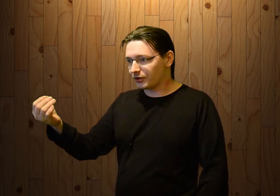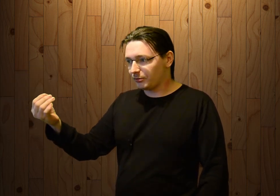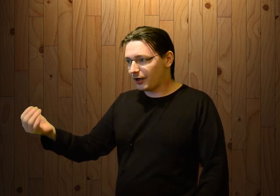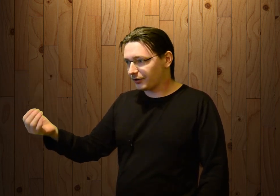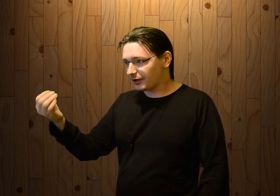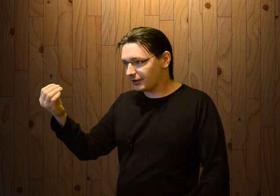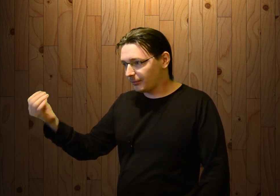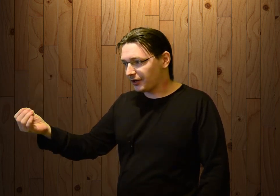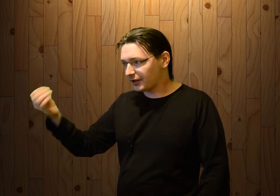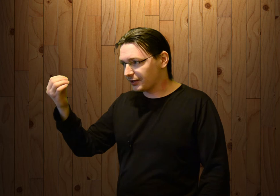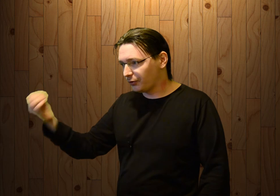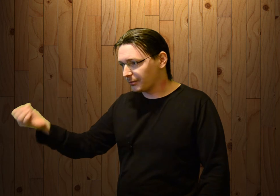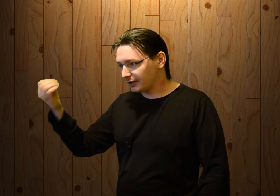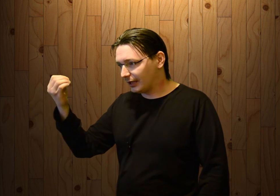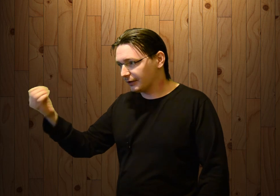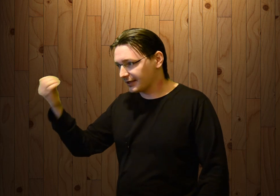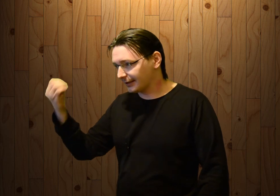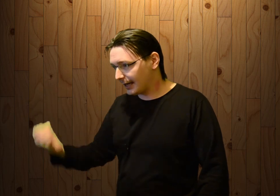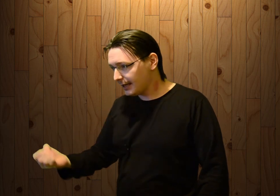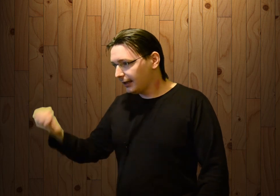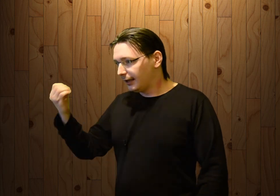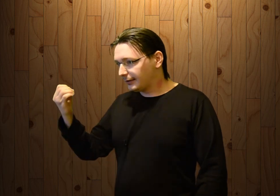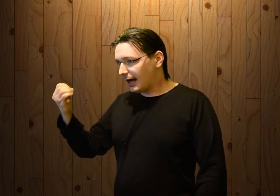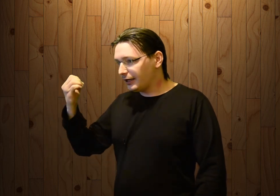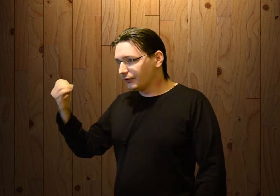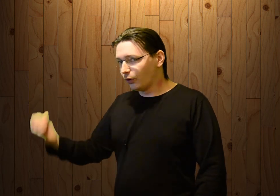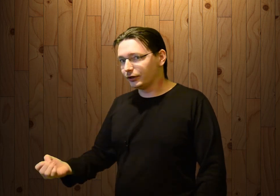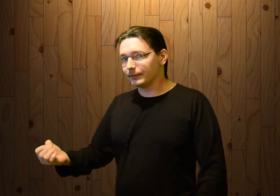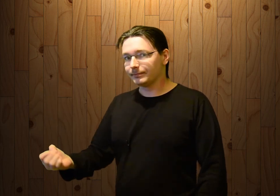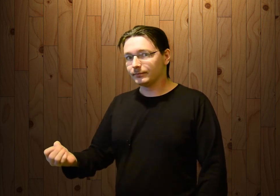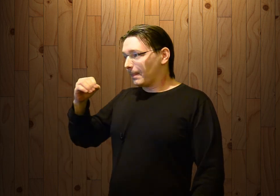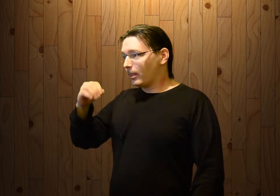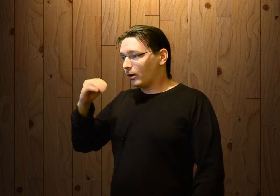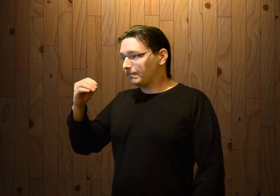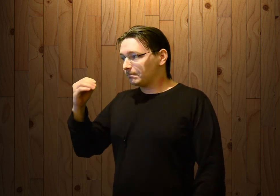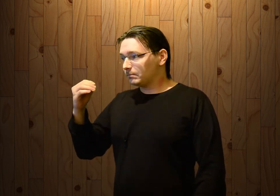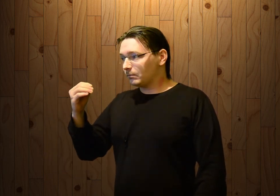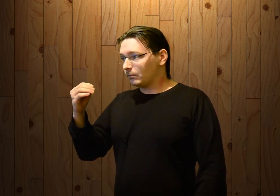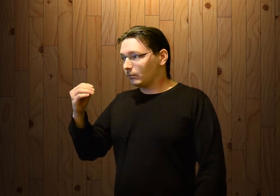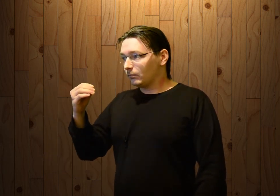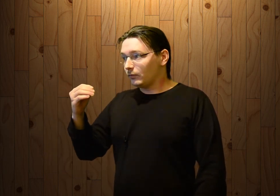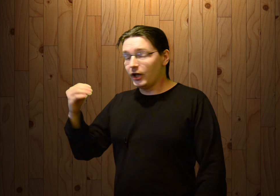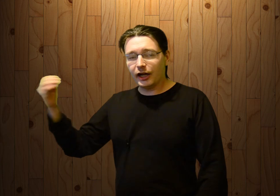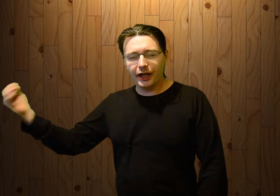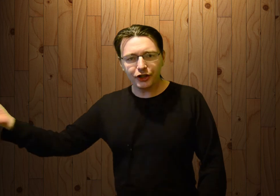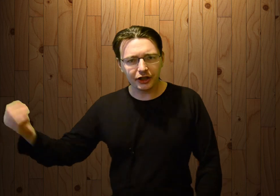занимаются разводом данного скота, это оленеводы. Но не олени же